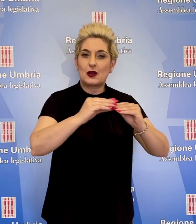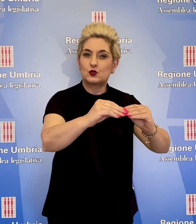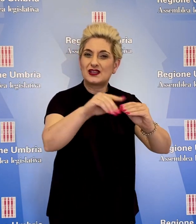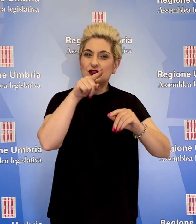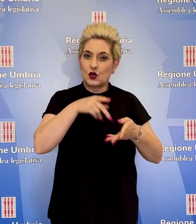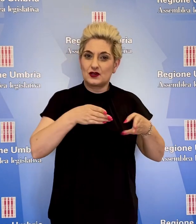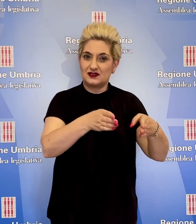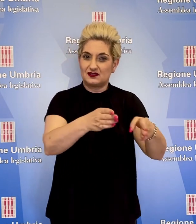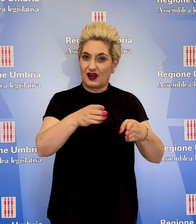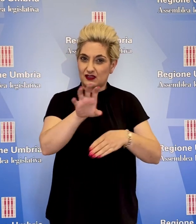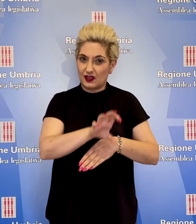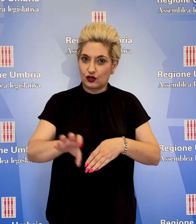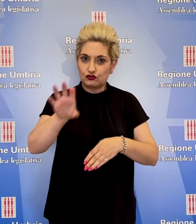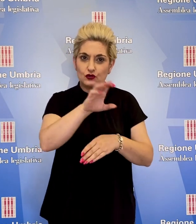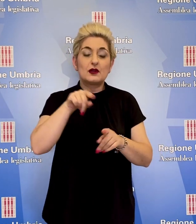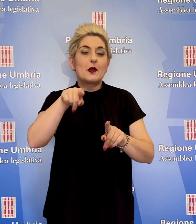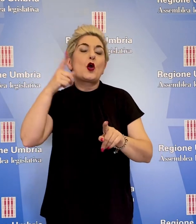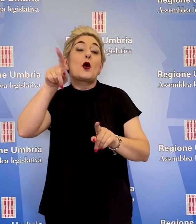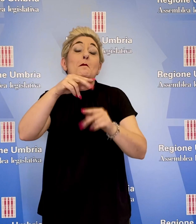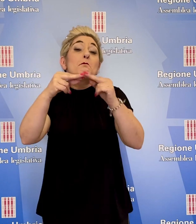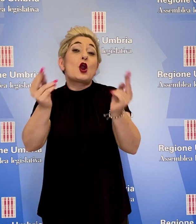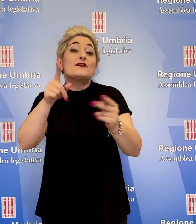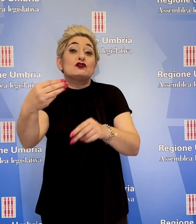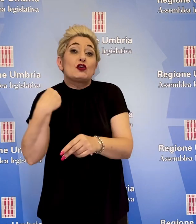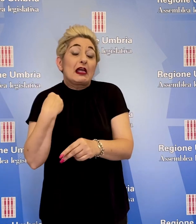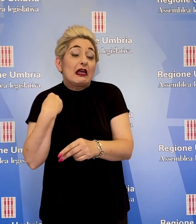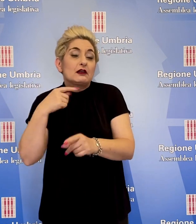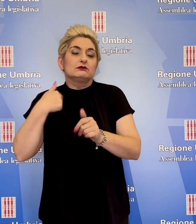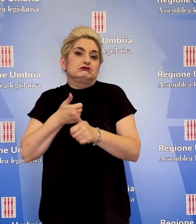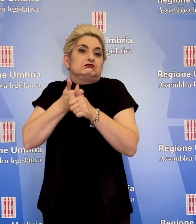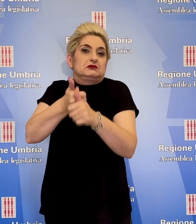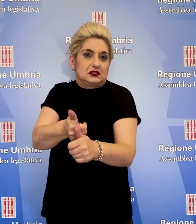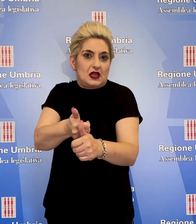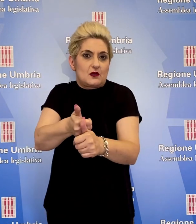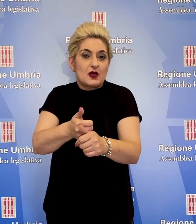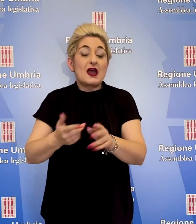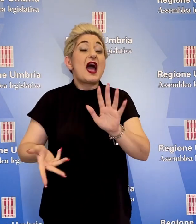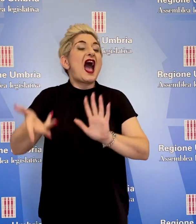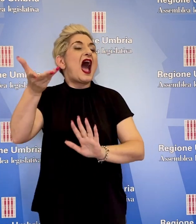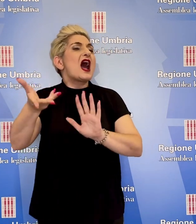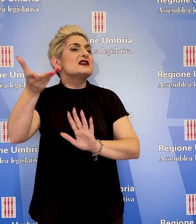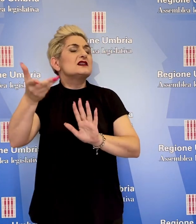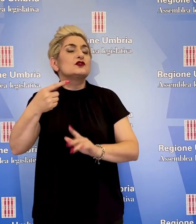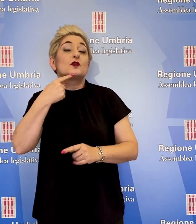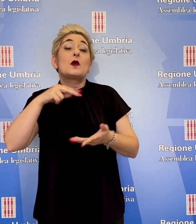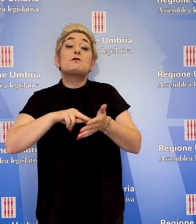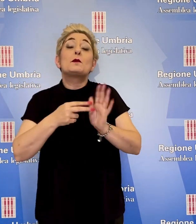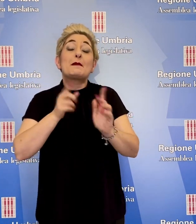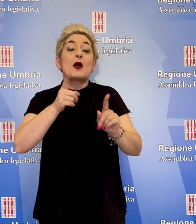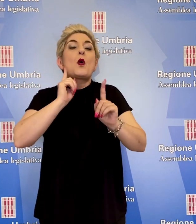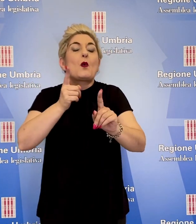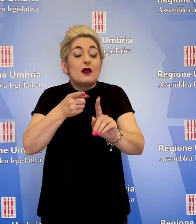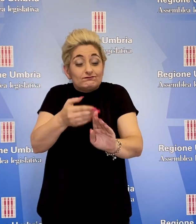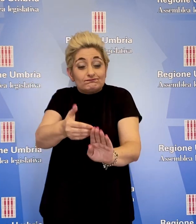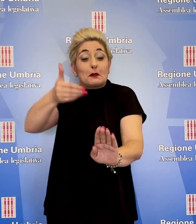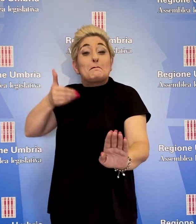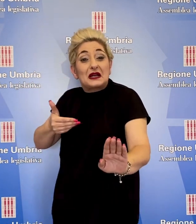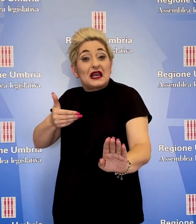linea con quanto richiesto dalle province. Il problema, ha detto l'assessore, è il recupero del pregresso ed è aperto un